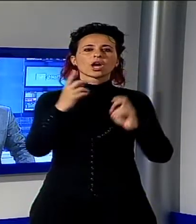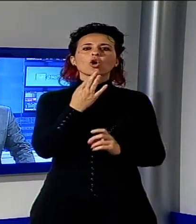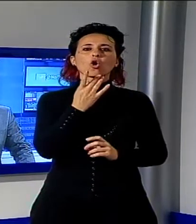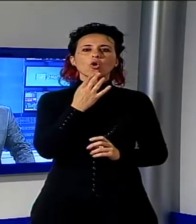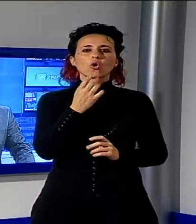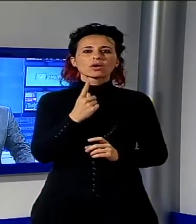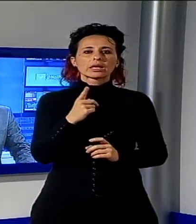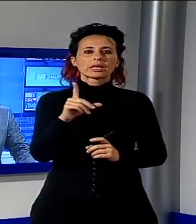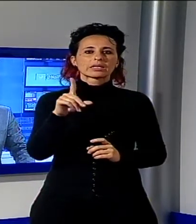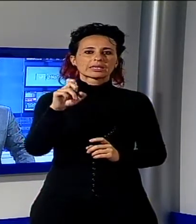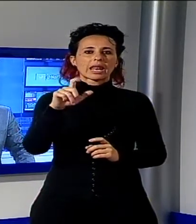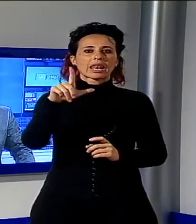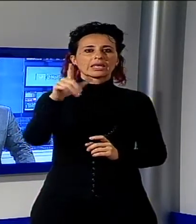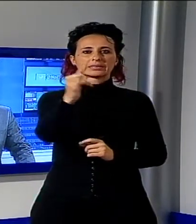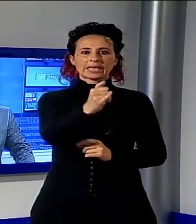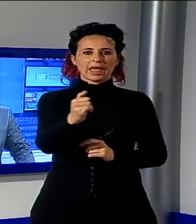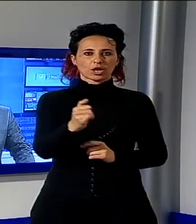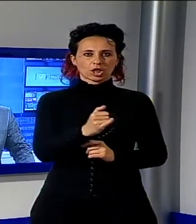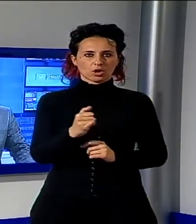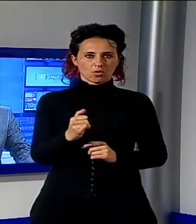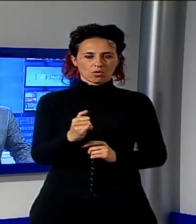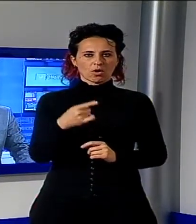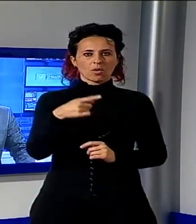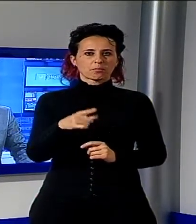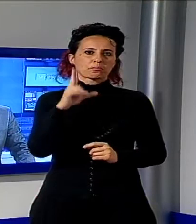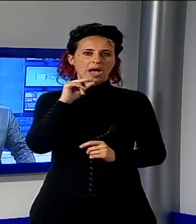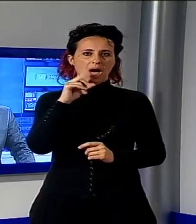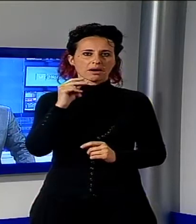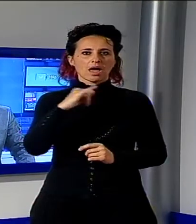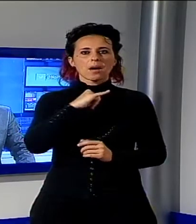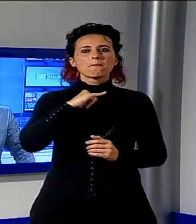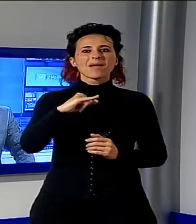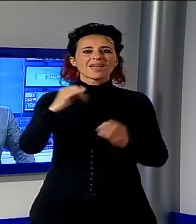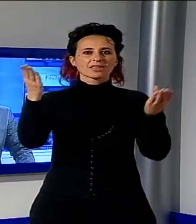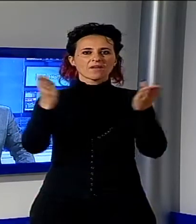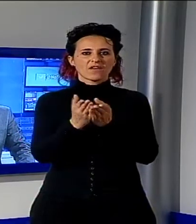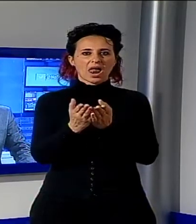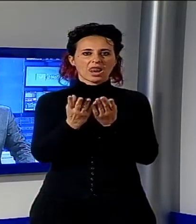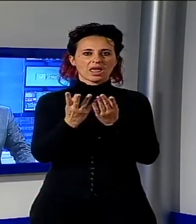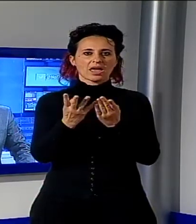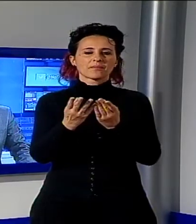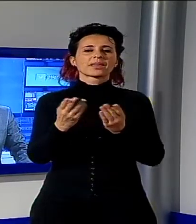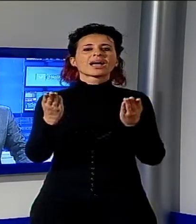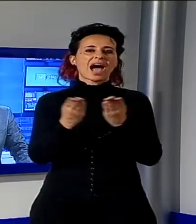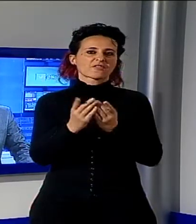Abramo Rossi dedicata a Mediavalle Garfagnana ci sarà un'intervista a Duilio Pennacchi